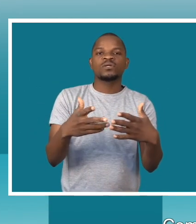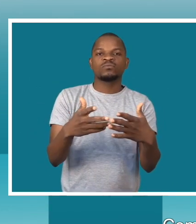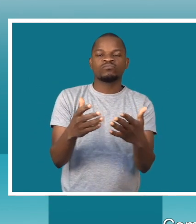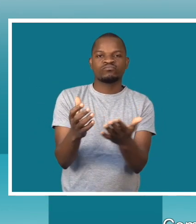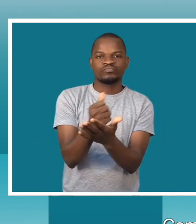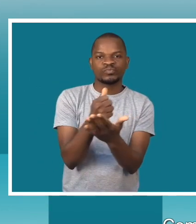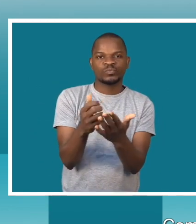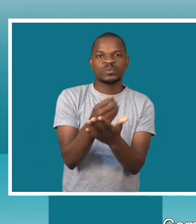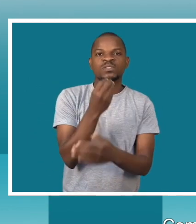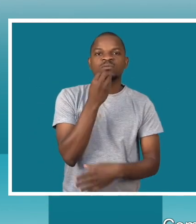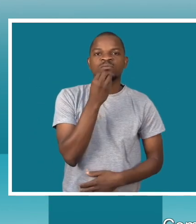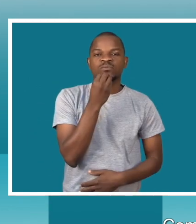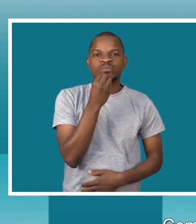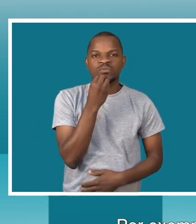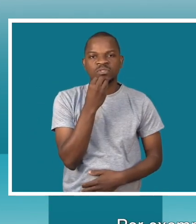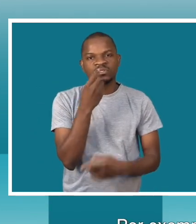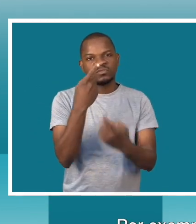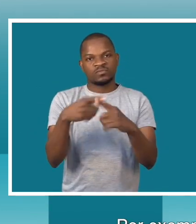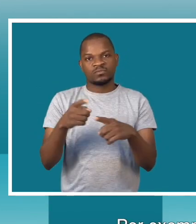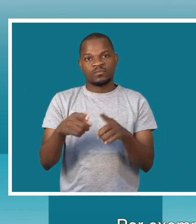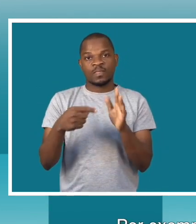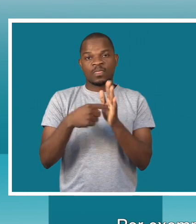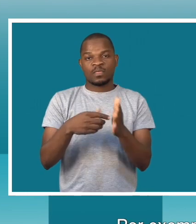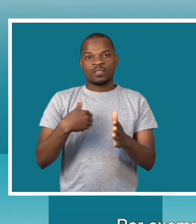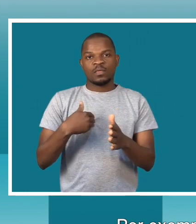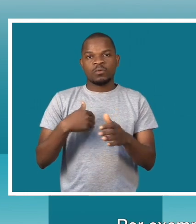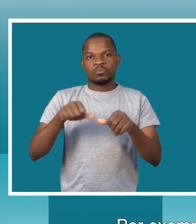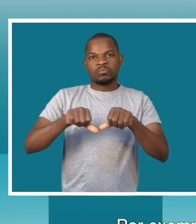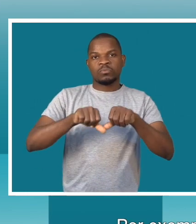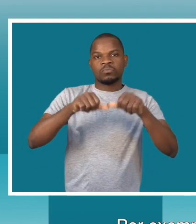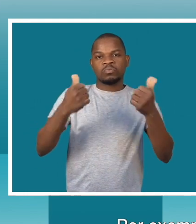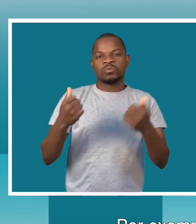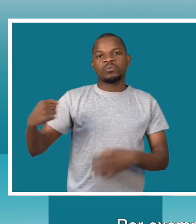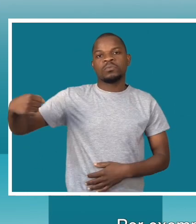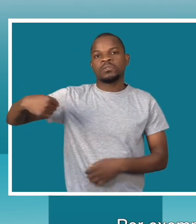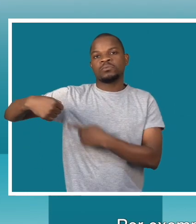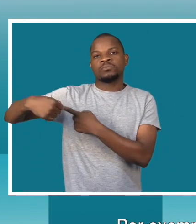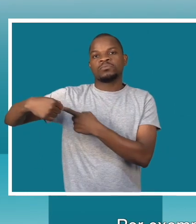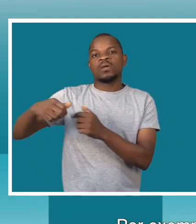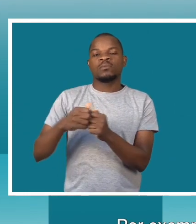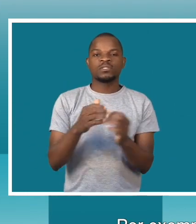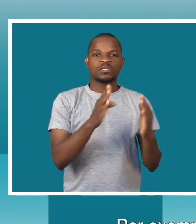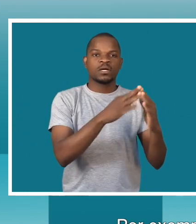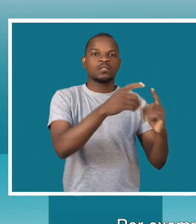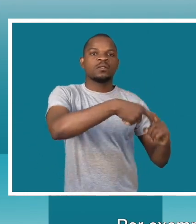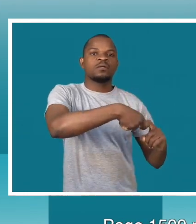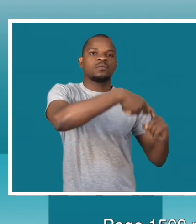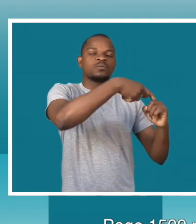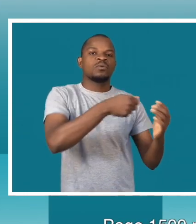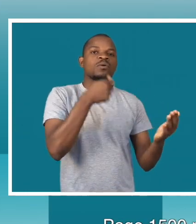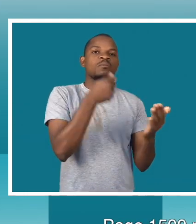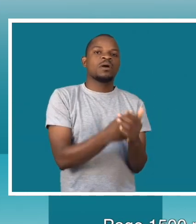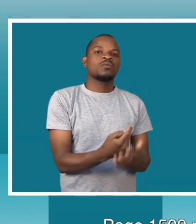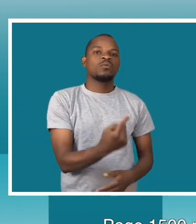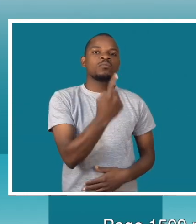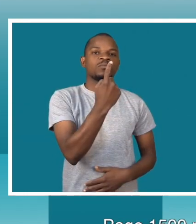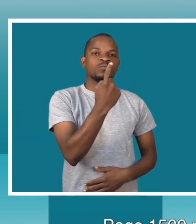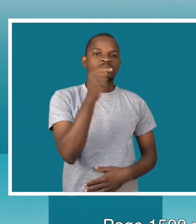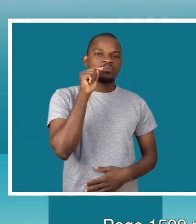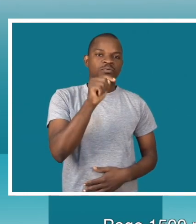comer aqui, exemplo a mim. Eu estou separado com o meu marido. Eu alugo casa. Casa pago 1.500 água,